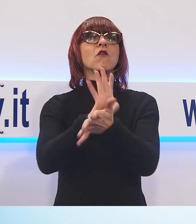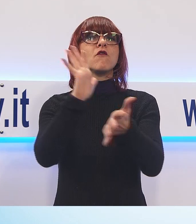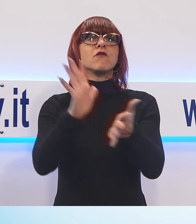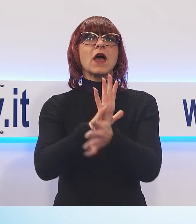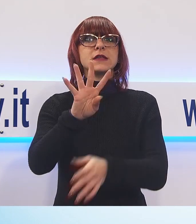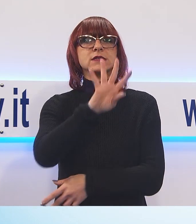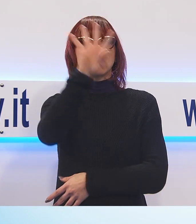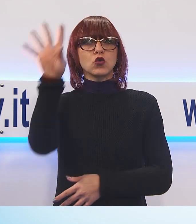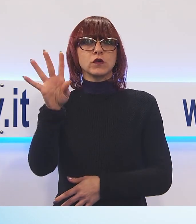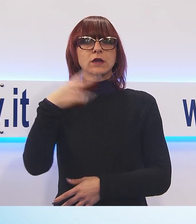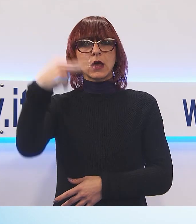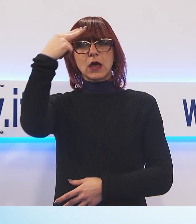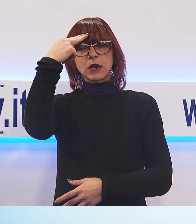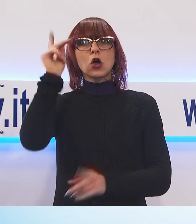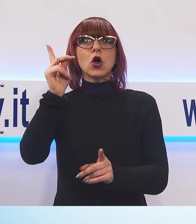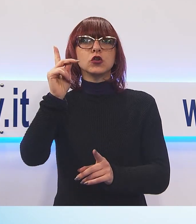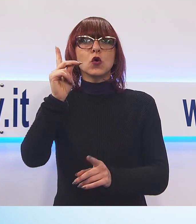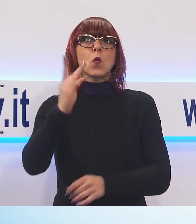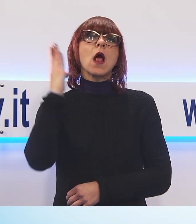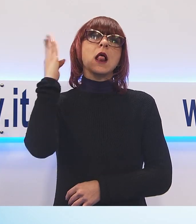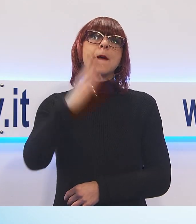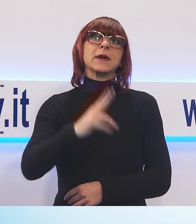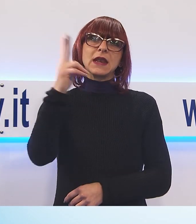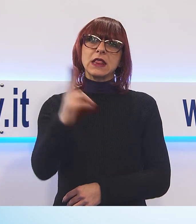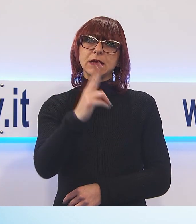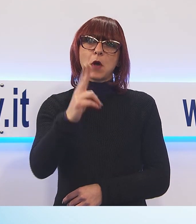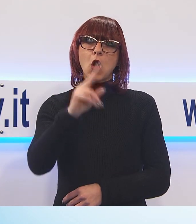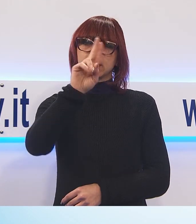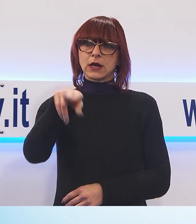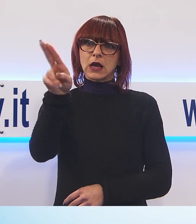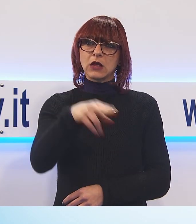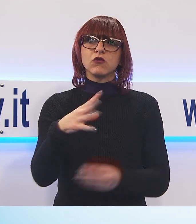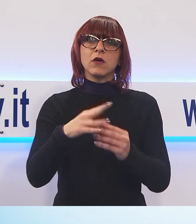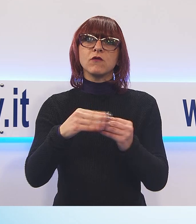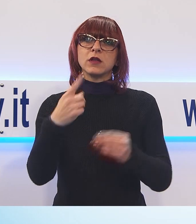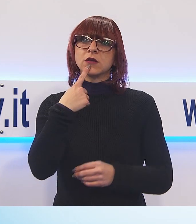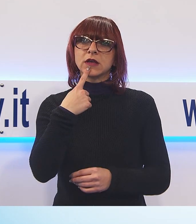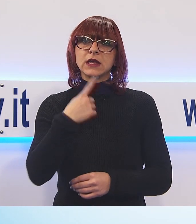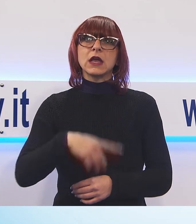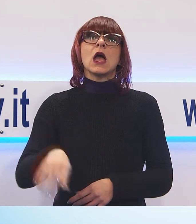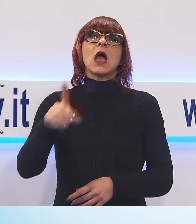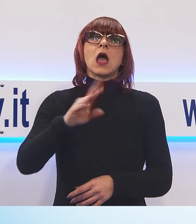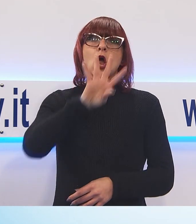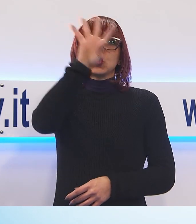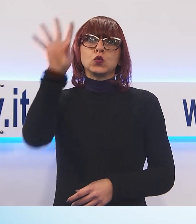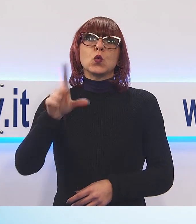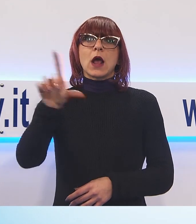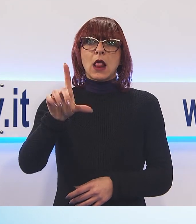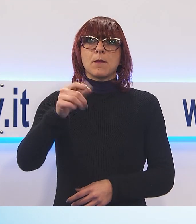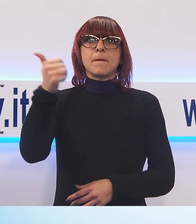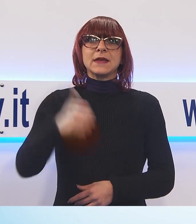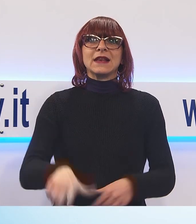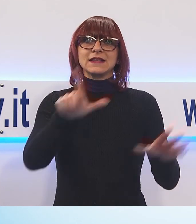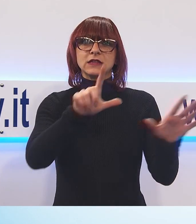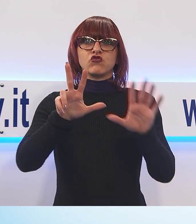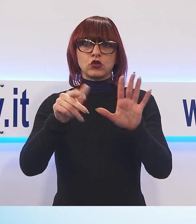ricordo dell'abolizione della pena di morte voluta dal Granduca Pietro Leopoldo nel 1786. La nostra regione fu la prima al